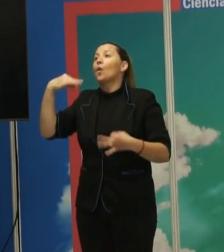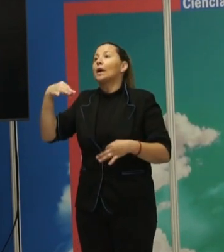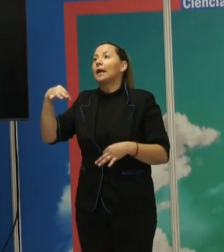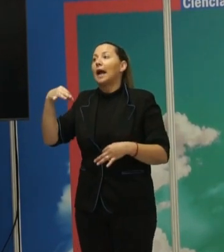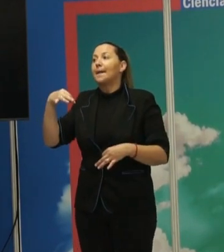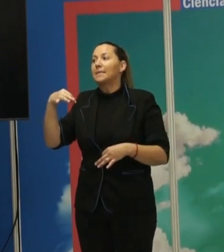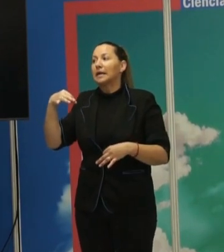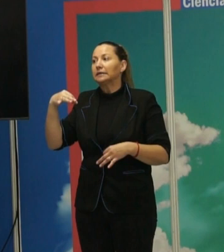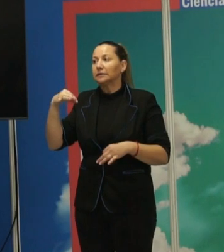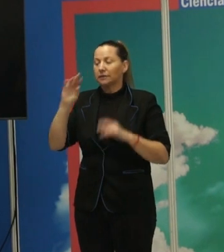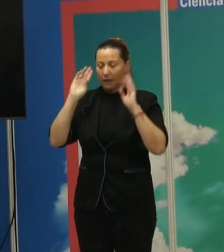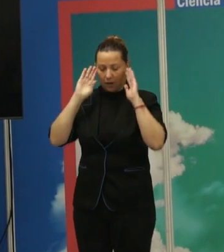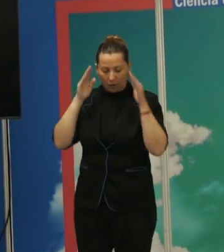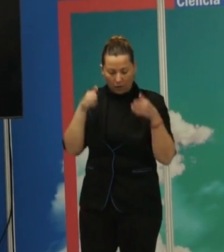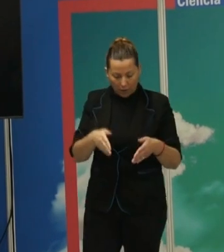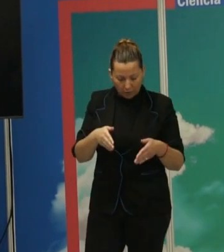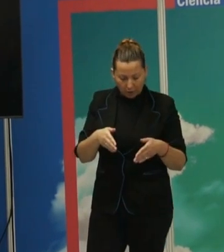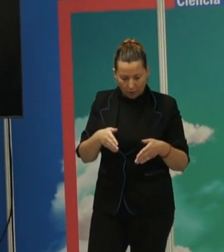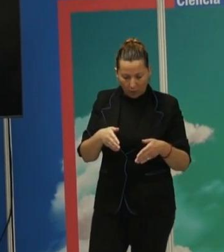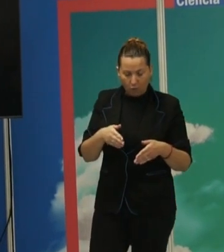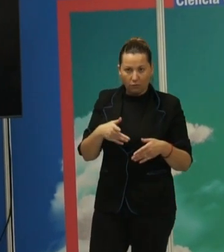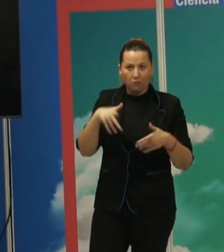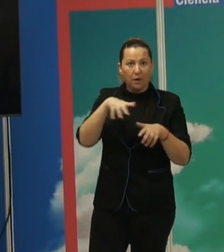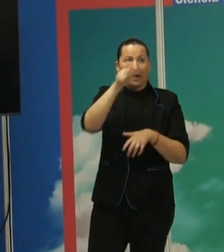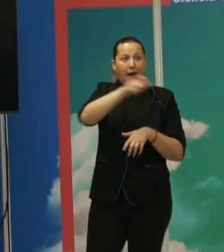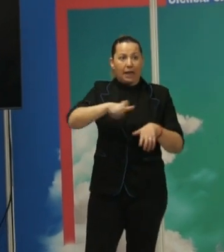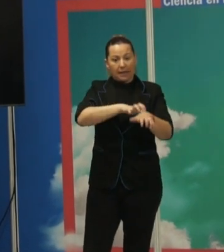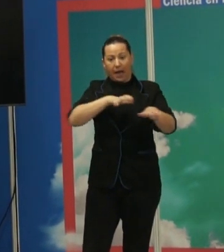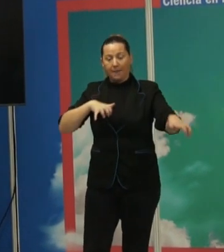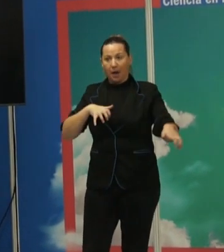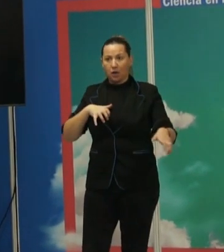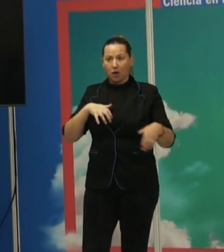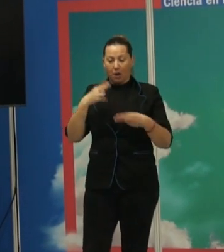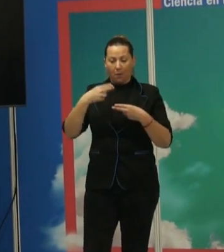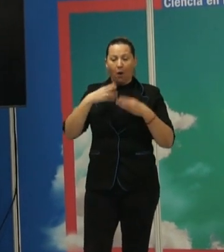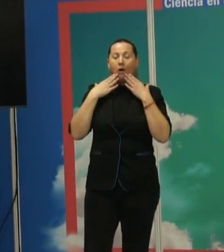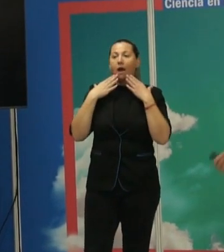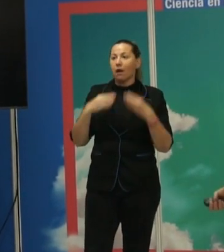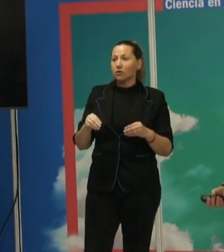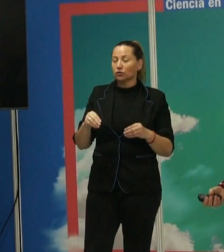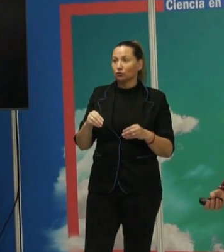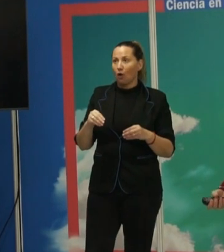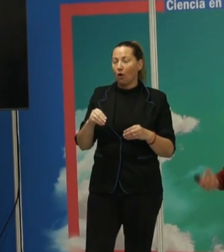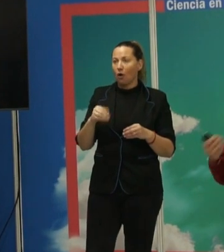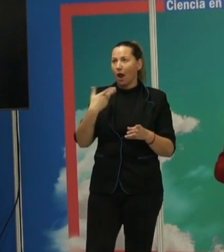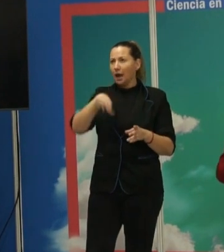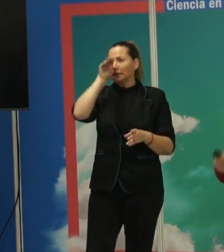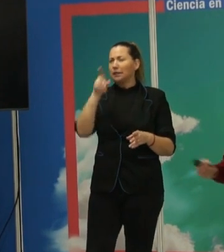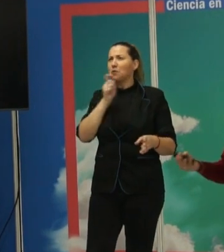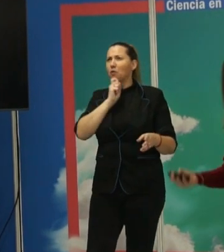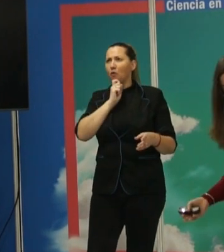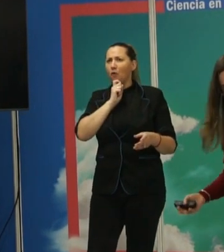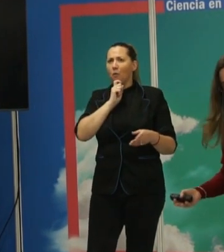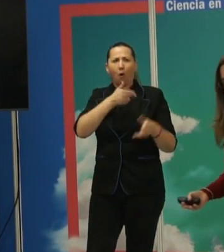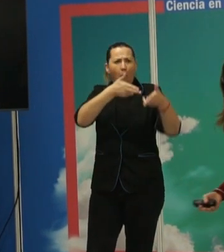que muchas veces se analiza en mayor medida, porque estamos acostumbrados a entender la historia a través de las batallas, y las batallas